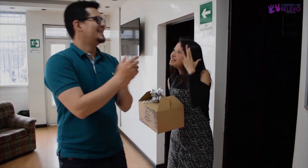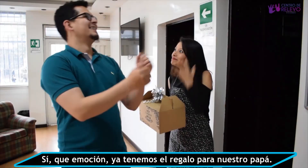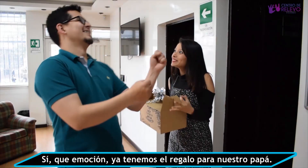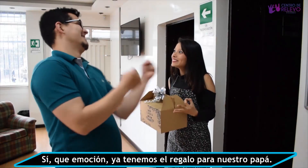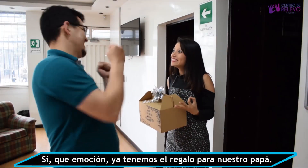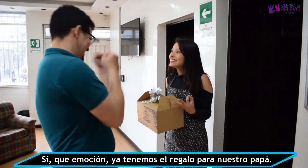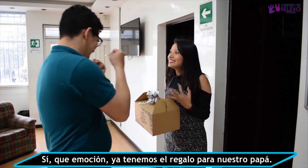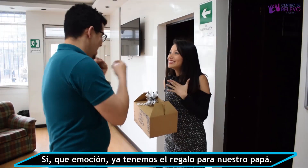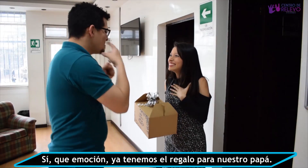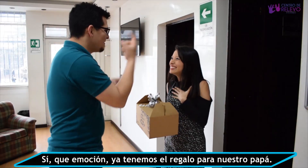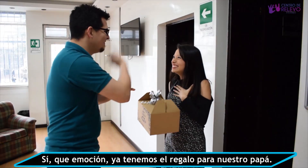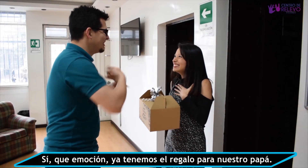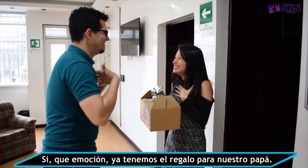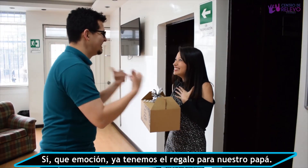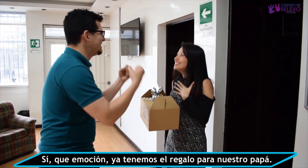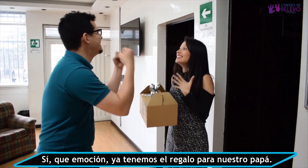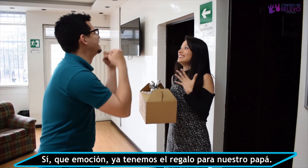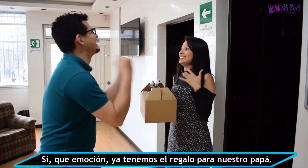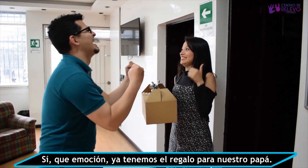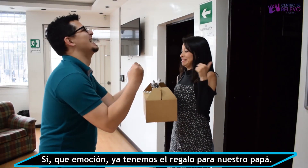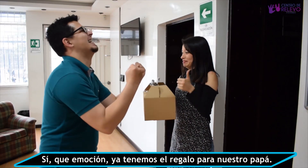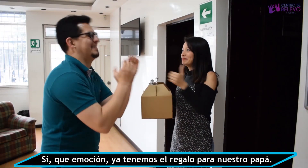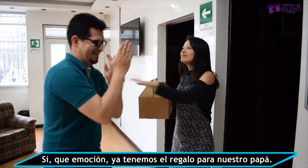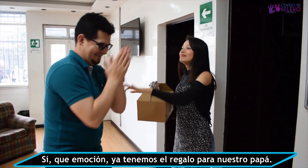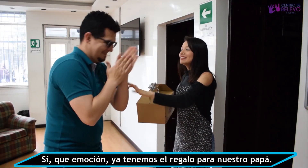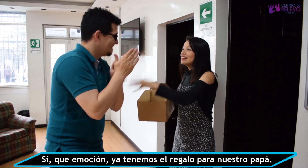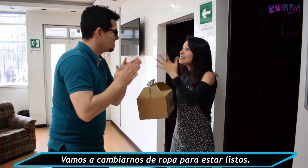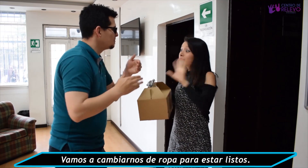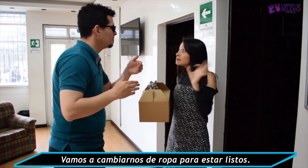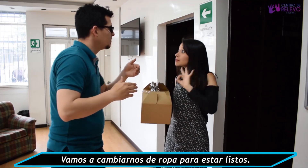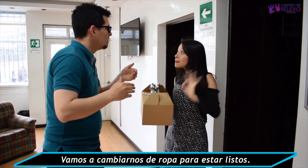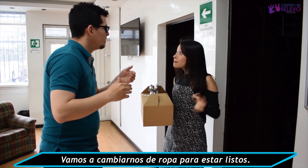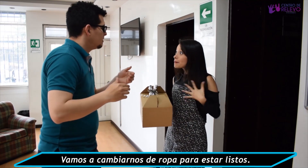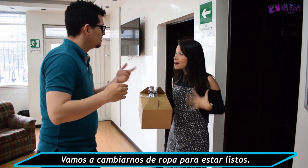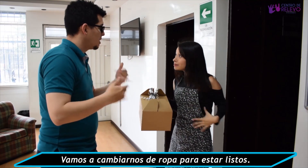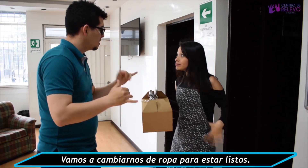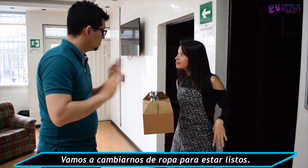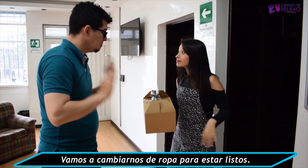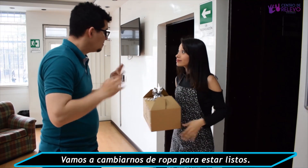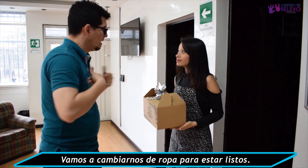Sí, qué emoción. Ya tenemos el regalo para nuestro papá. Vamos a cambiarnos de ropa para estar listos.